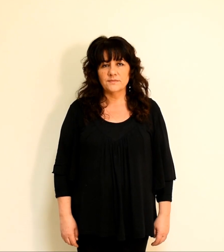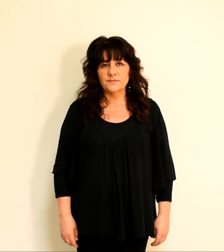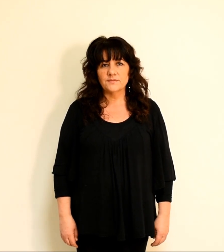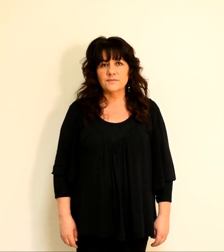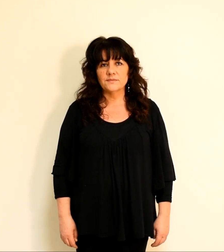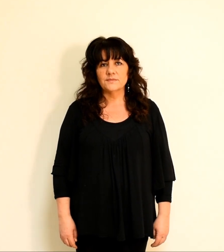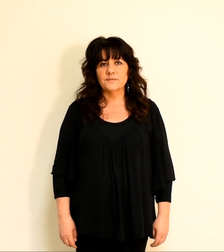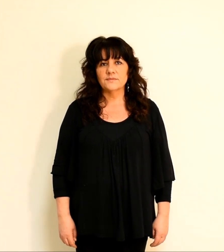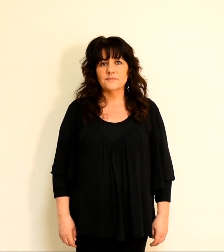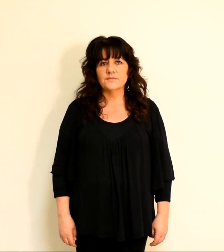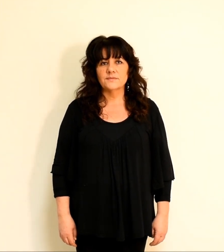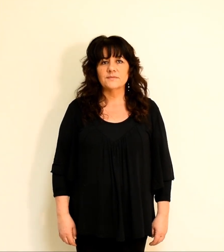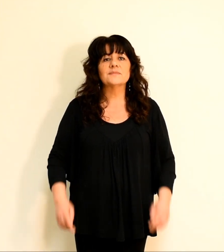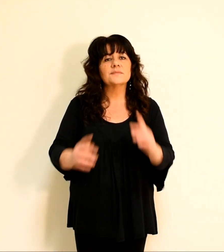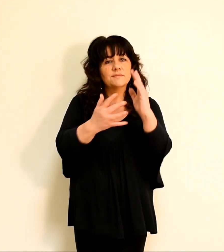Psaume 103